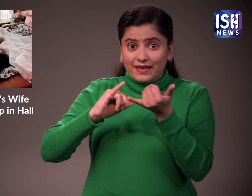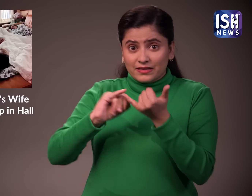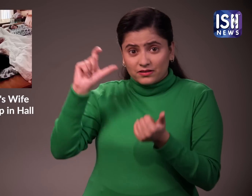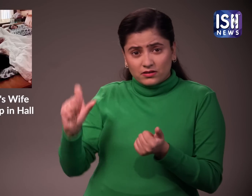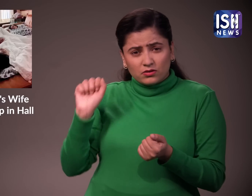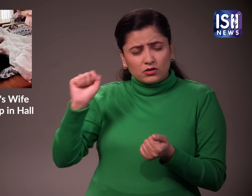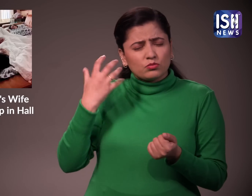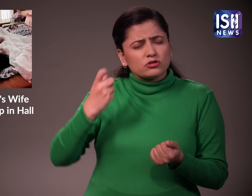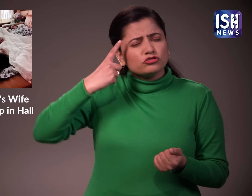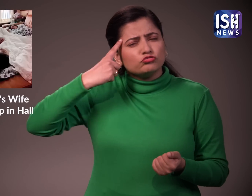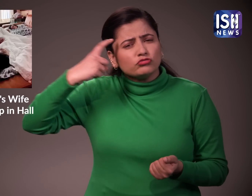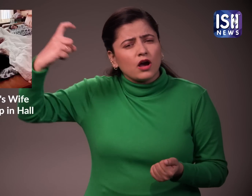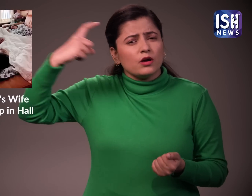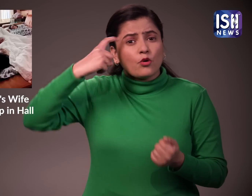मुंबई में एक घर बनाने का सपना था